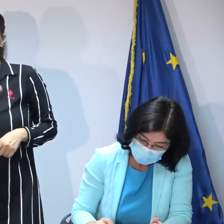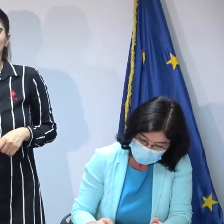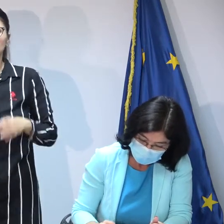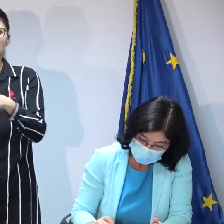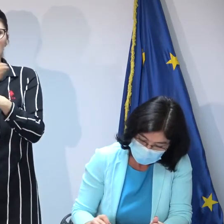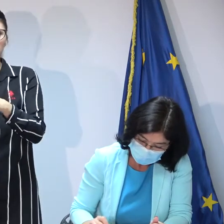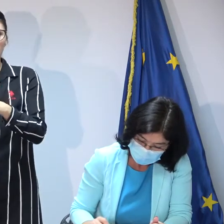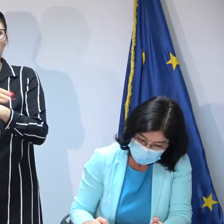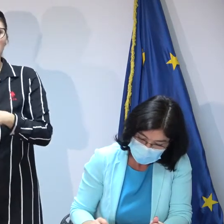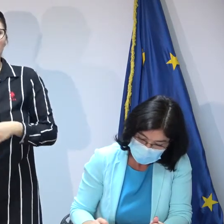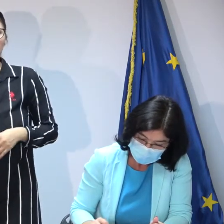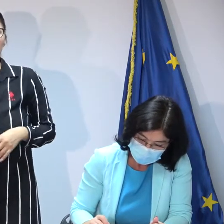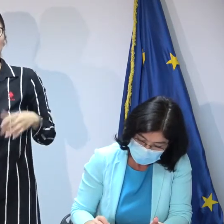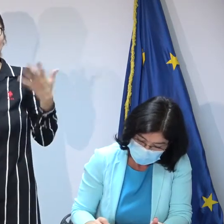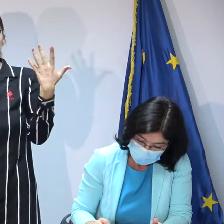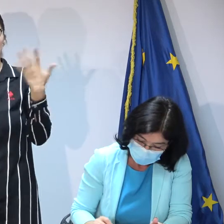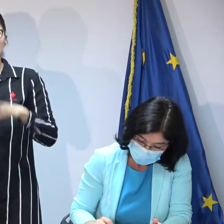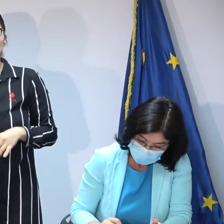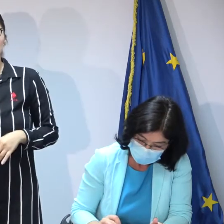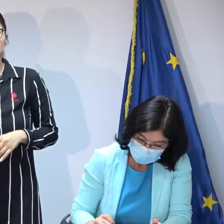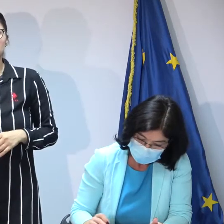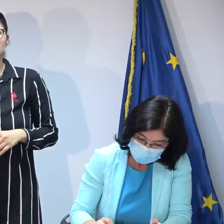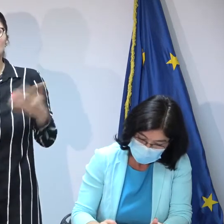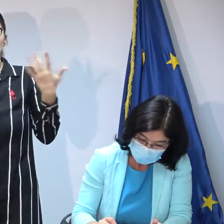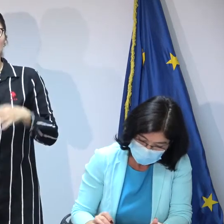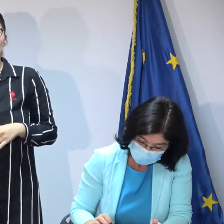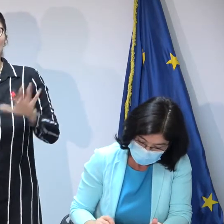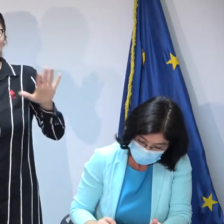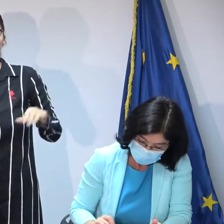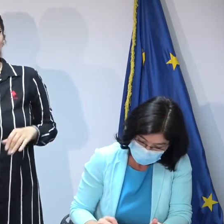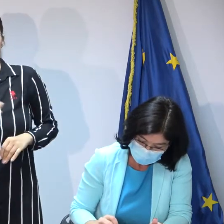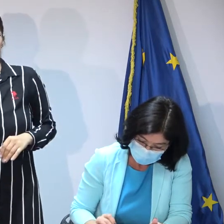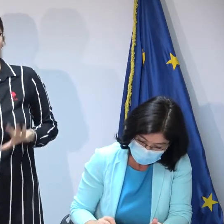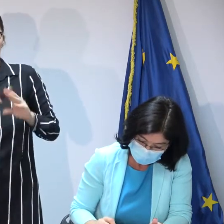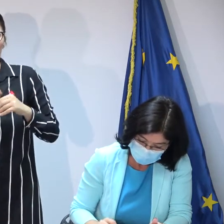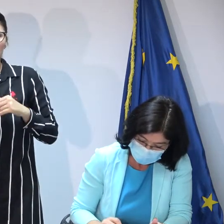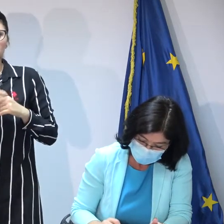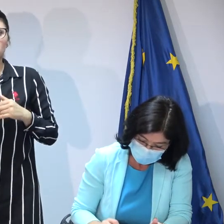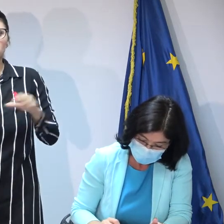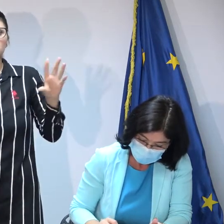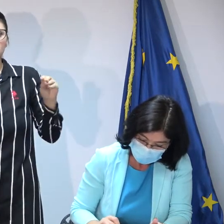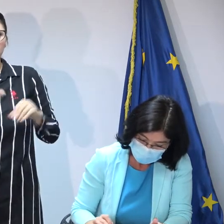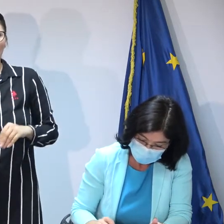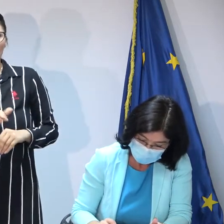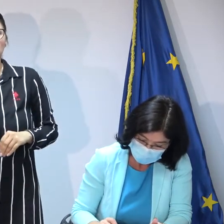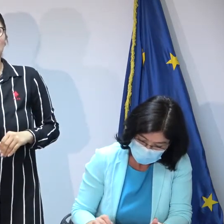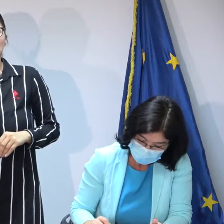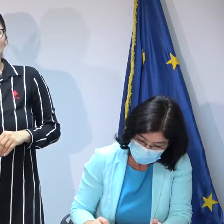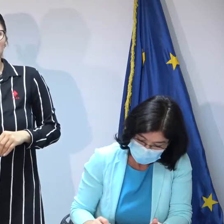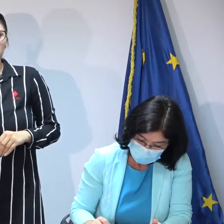deci pe adopție națională am avut 729 de copii, deci 730 aproape, și 15 adopții